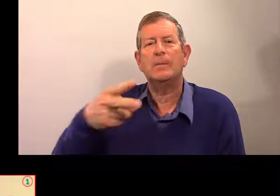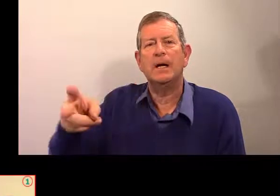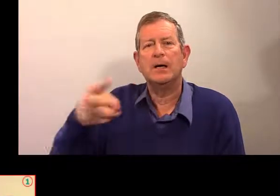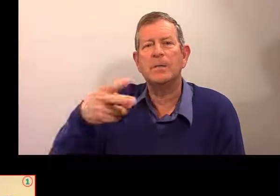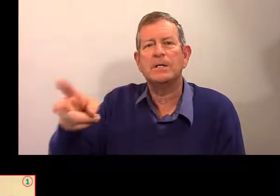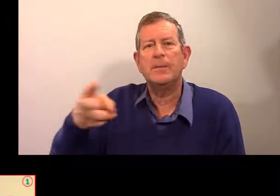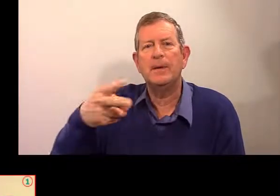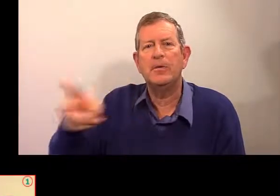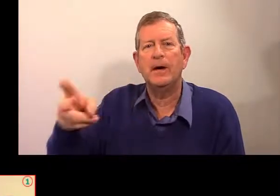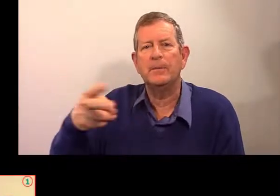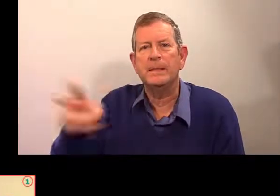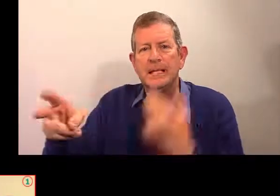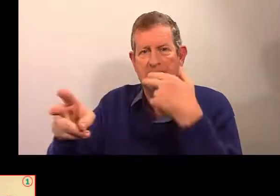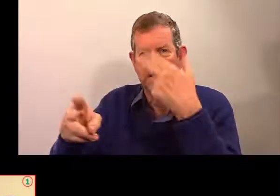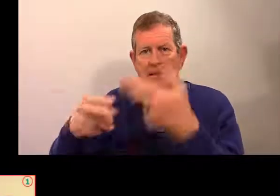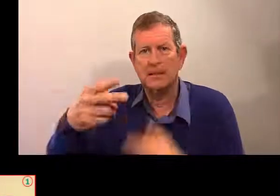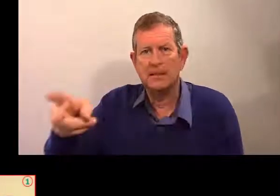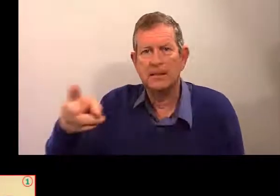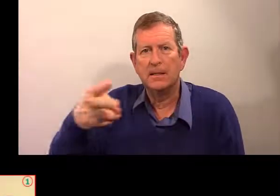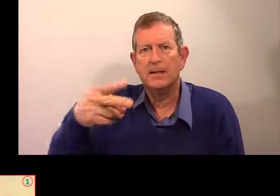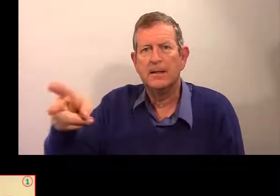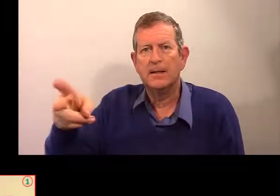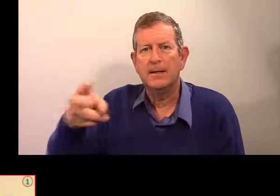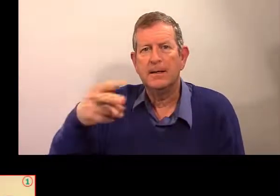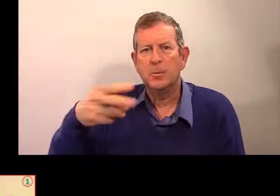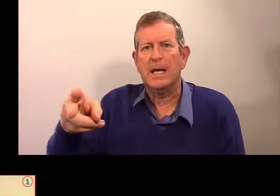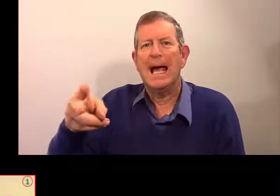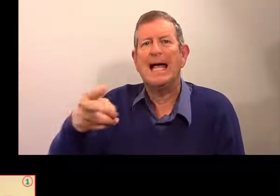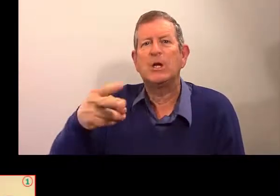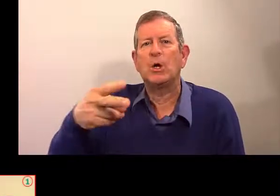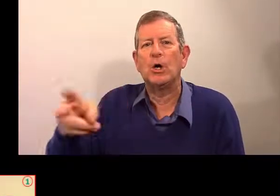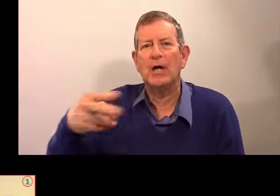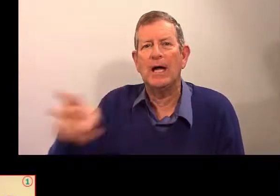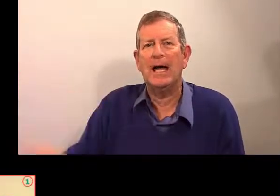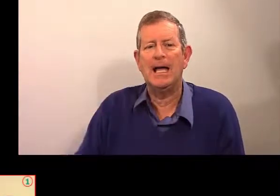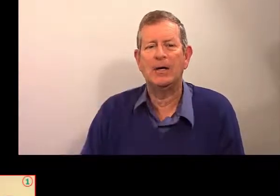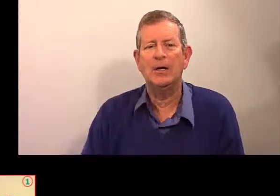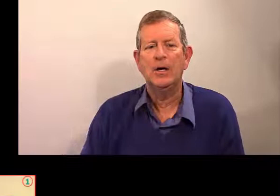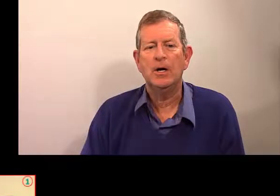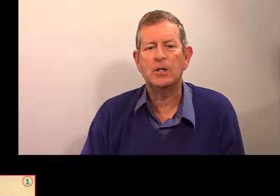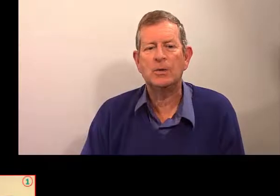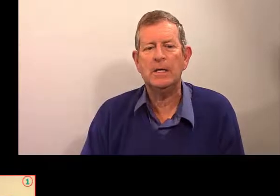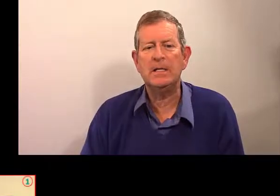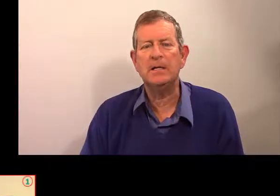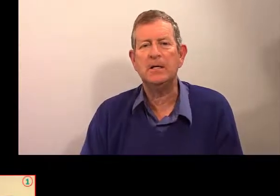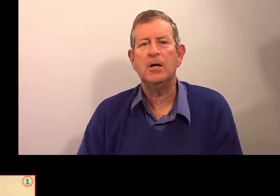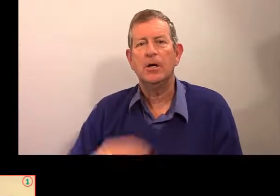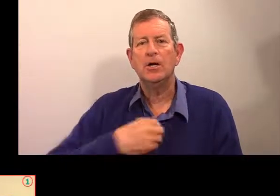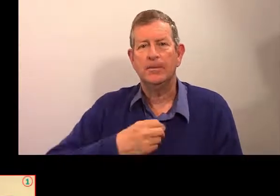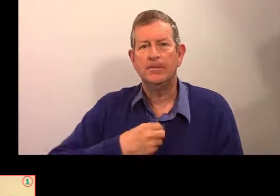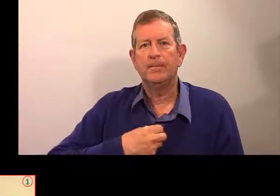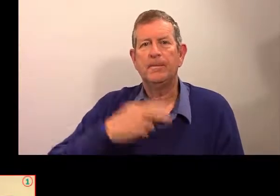quel est ce verbe-là ? Comment s'appelle le verbe ? Dites, dites. Oui, être, être. Ensuite,